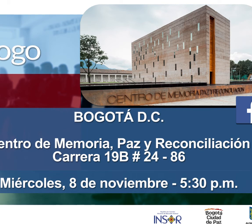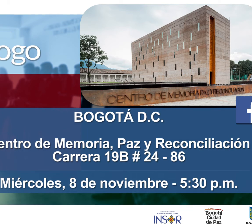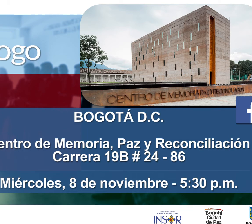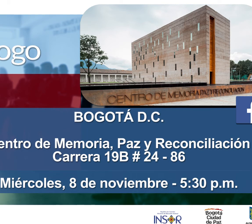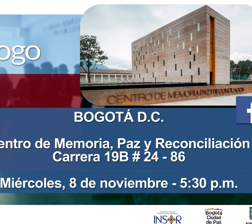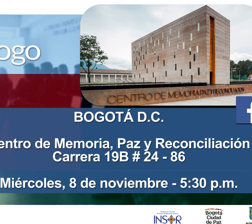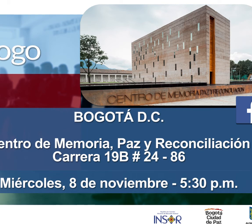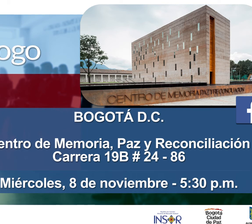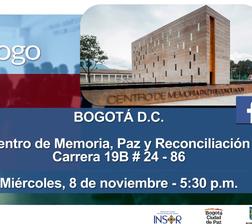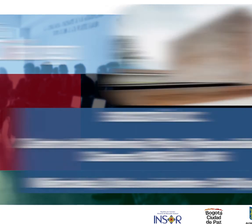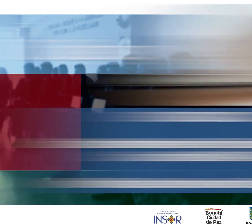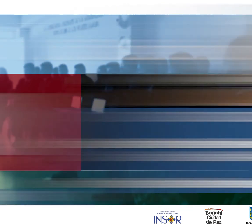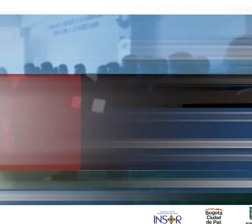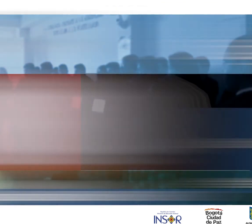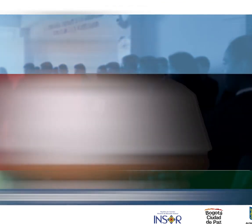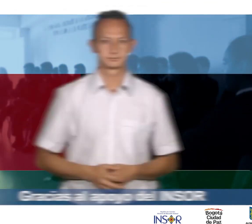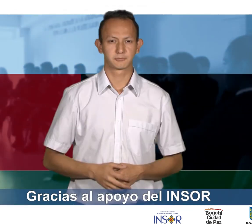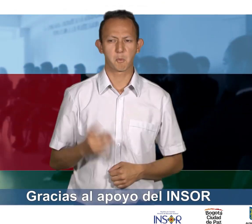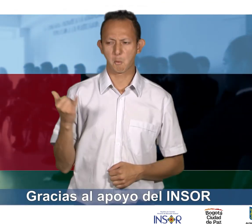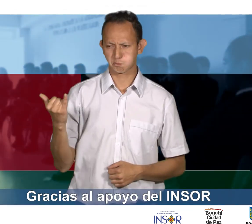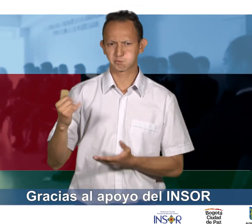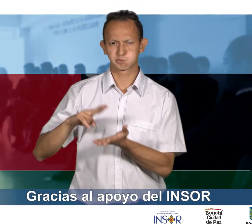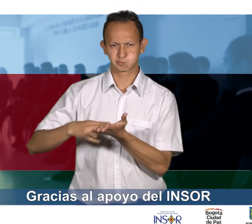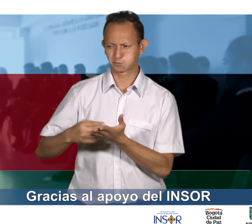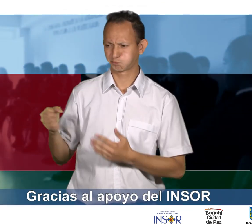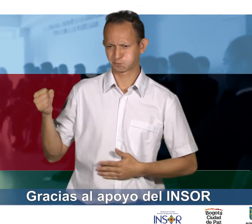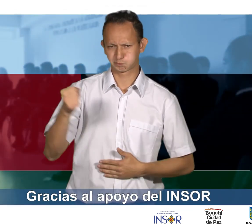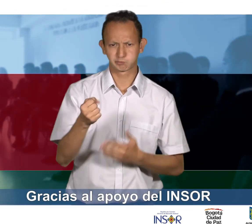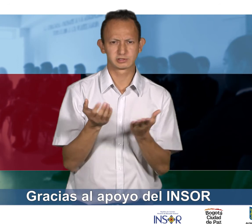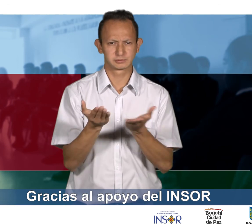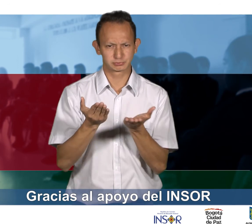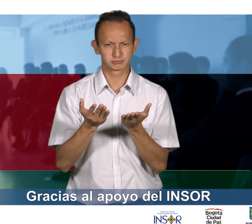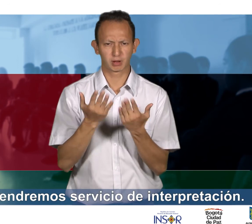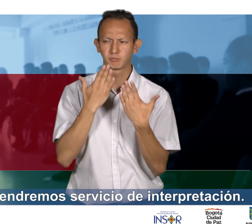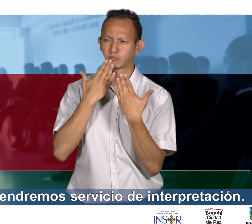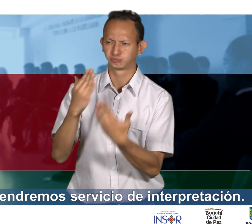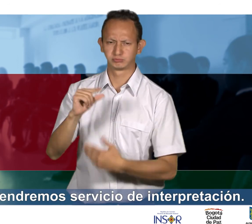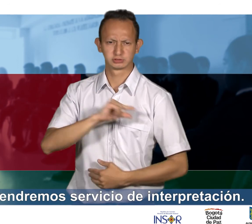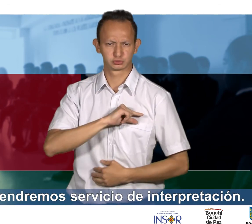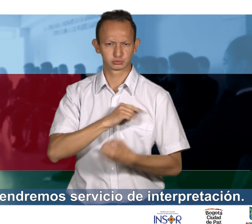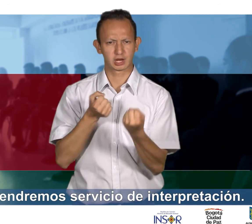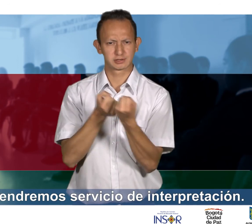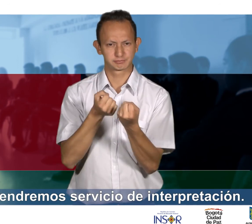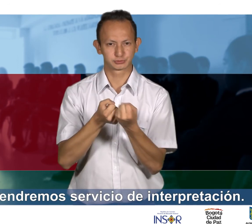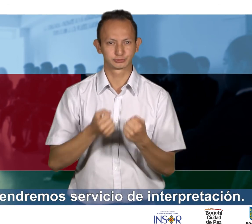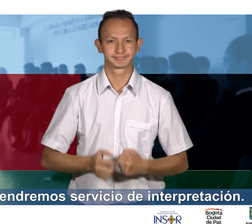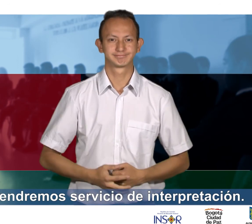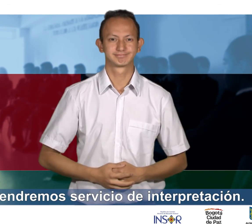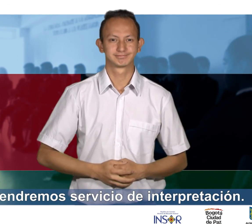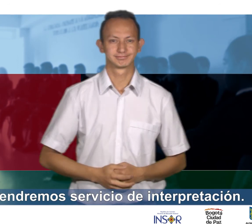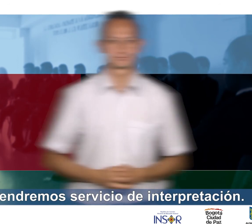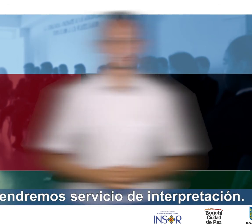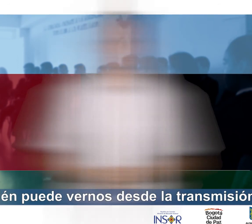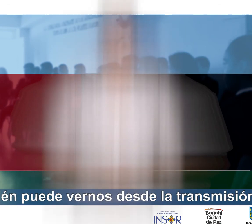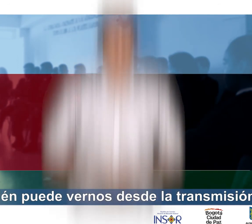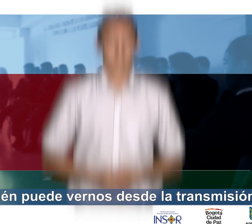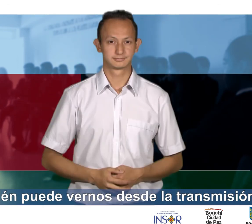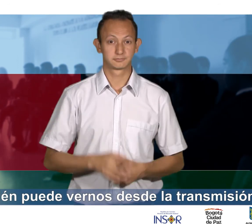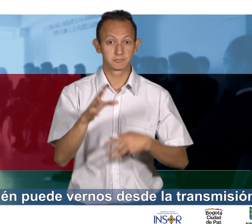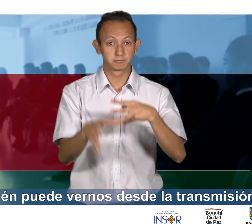Gracias al apoyo del Instituto Nacional para Sordos, INSOR, tendremos servicio de interpretación. También pueden